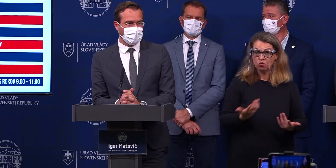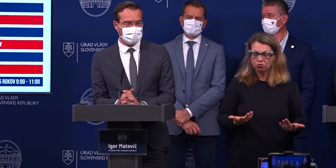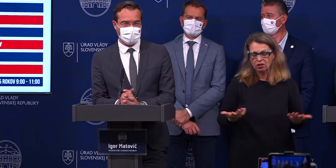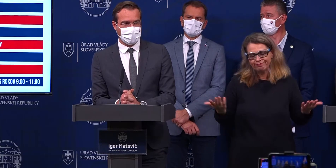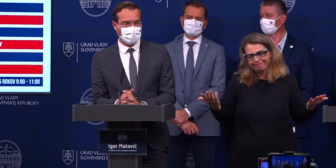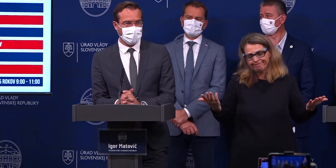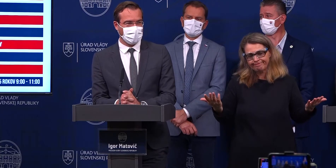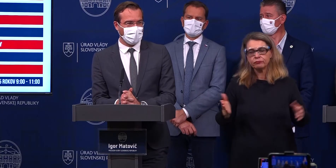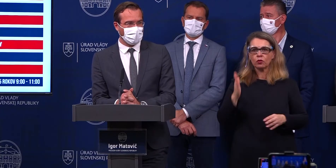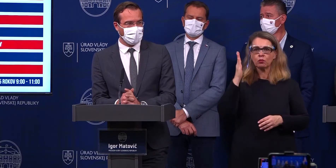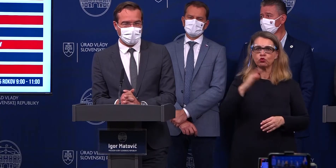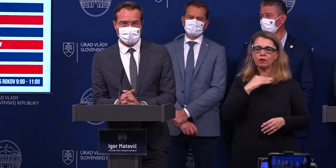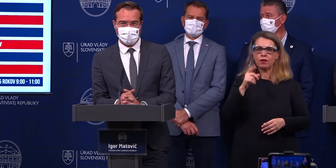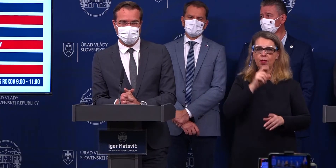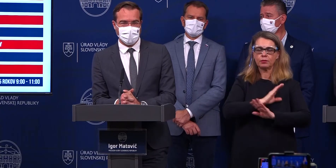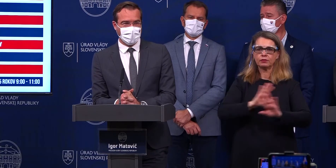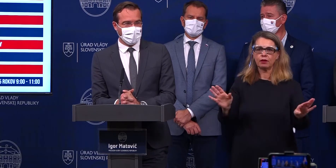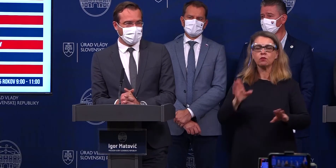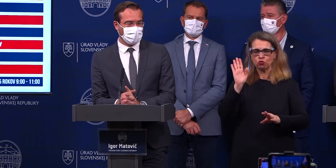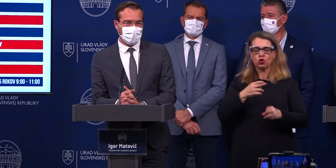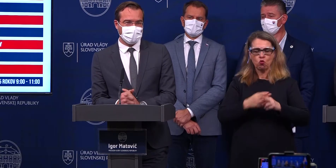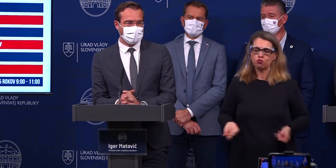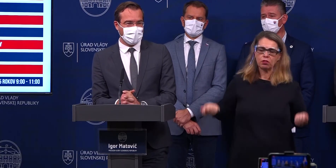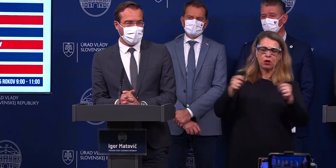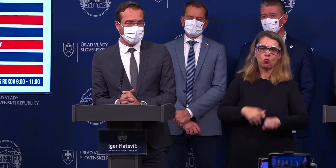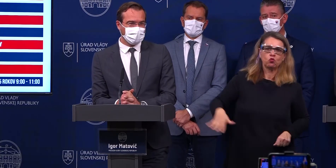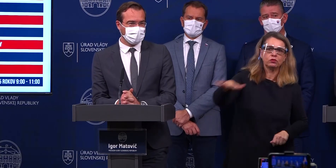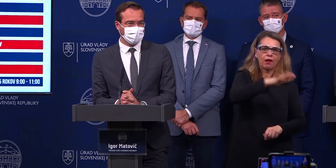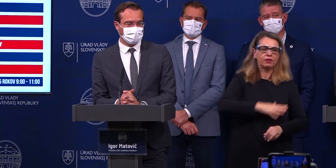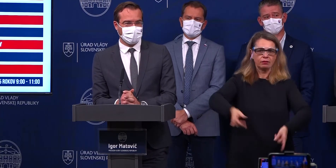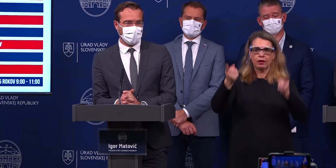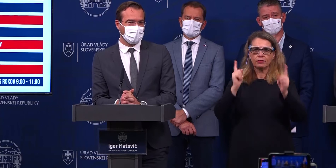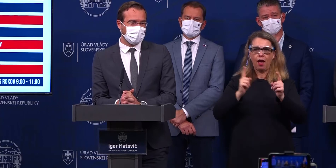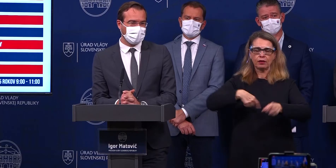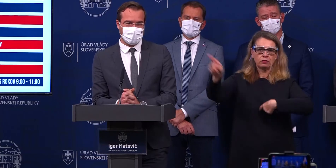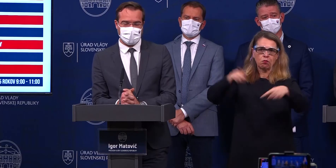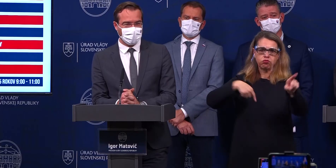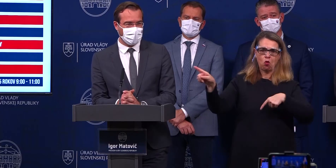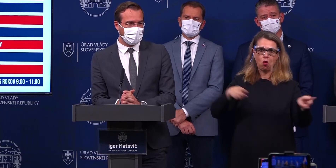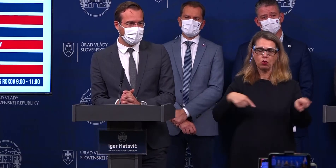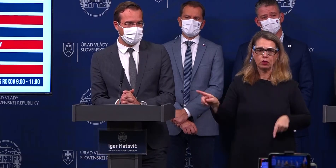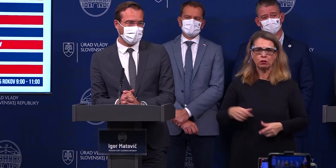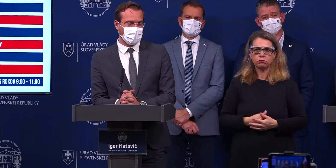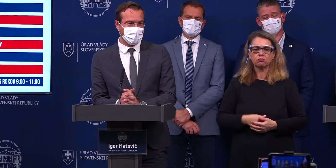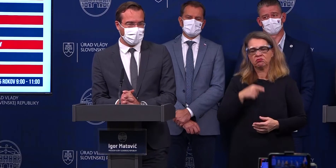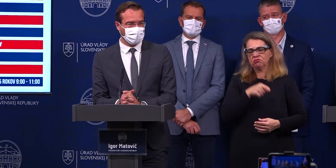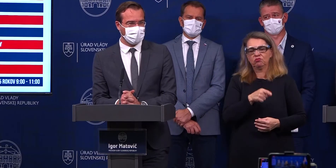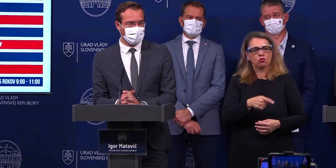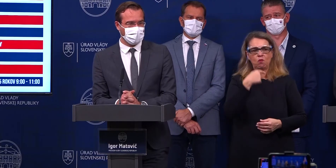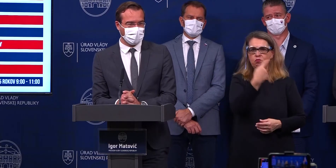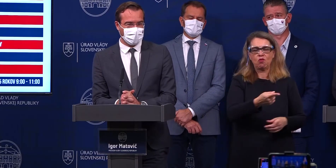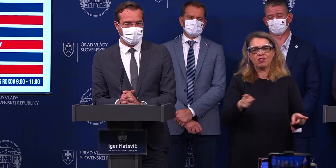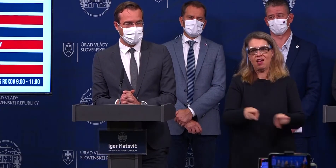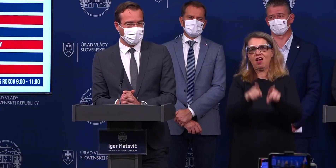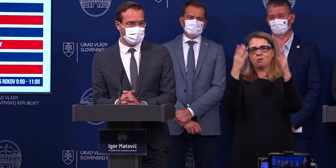žiaľ, bude nás asi čakať naozaj kompletný lockdown. Toto je scenár, na ktorý vám prídu aj analytici, a ktorýom vám aj takto